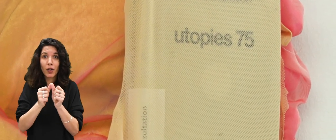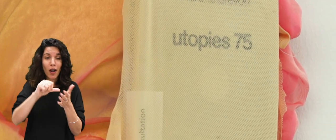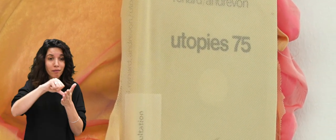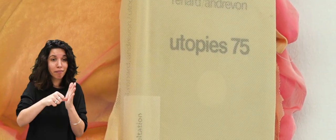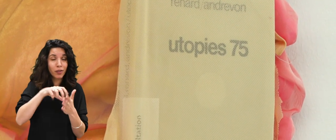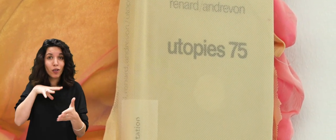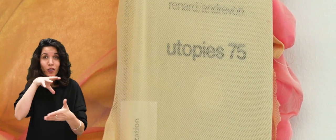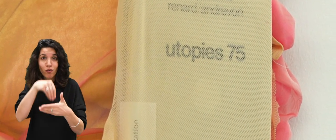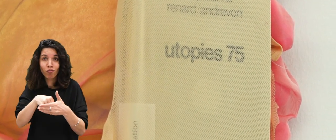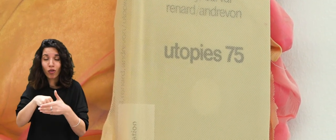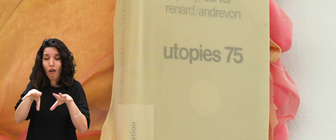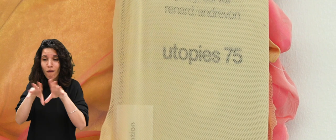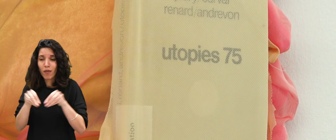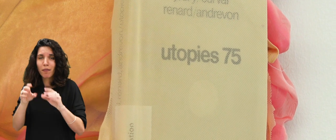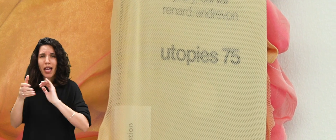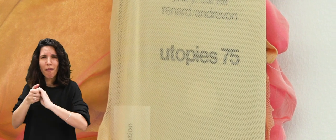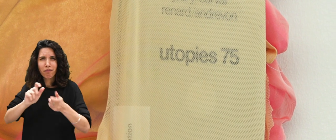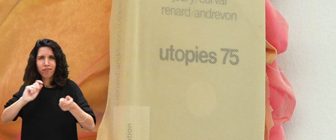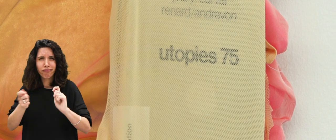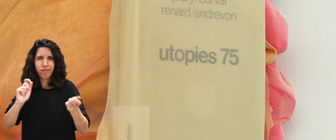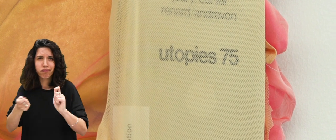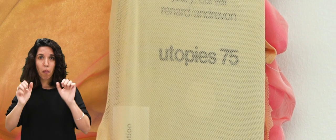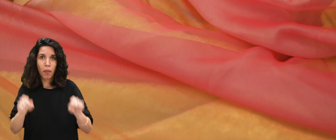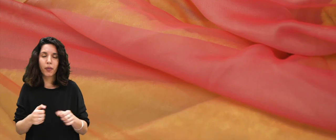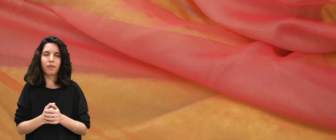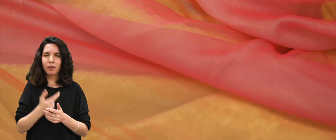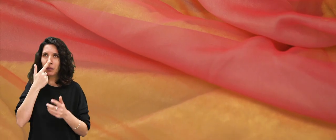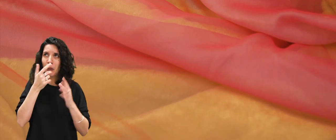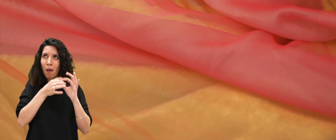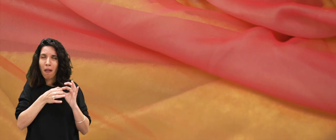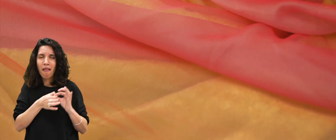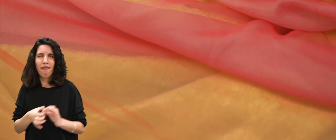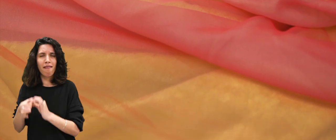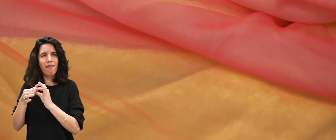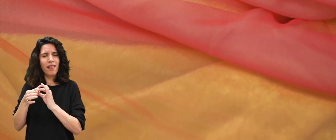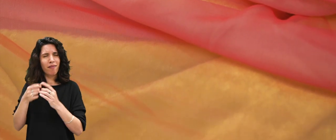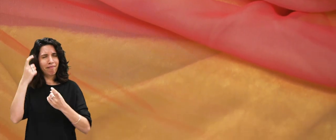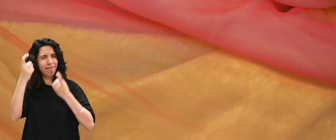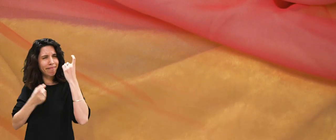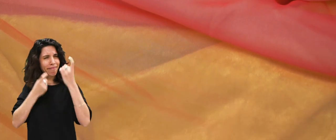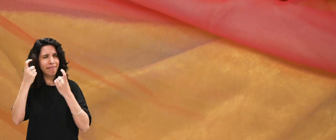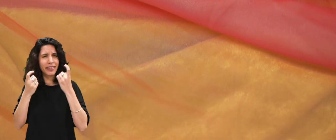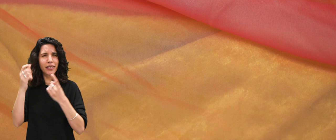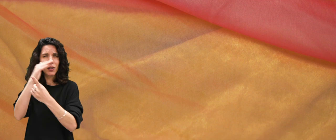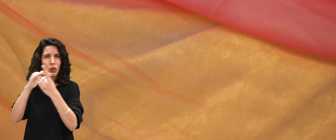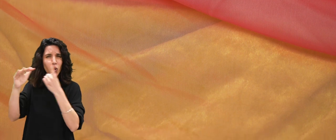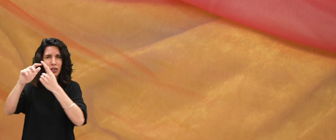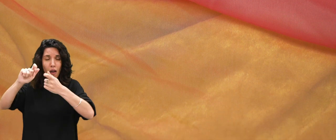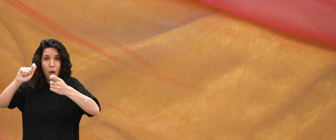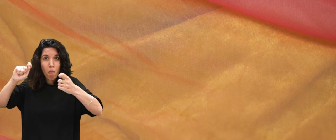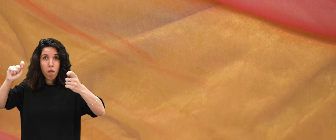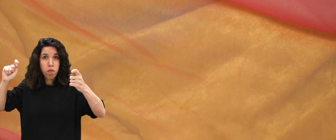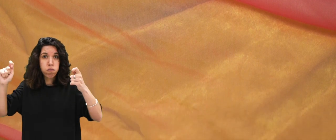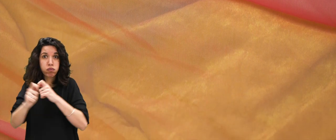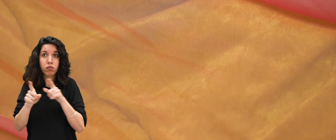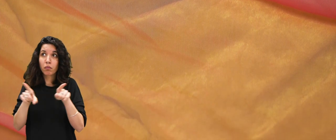changer d'identité, de genre, de famille, de cercle amical. Et je trouvais ça intéressant d'habiter cette œuvre avec une possibilité de changement radical